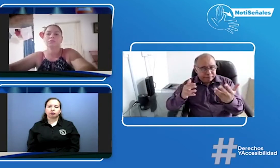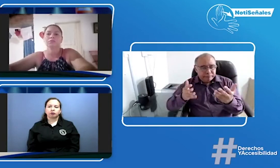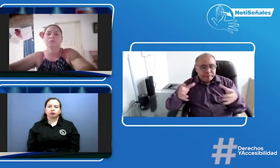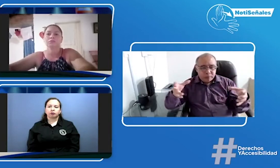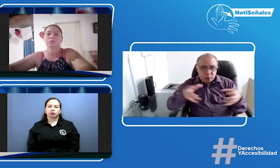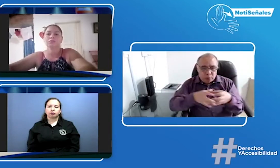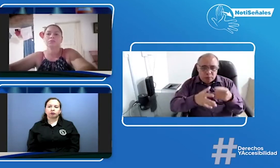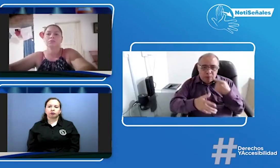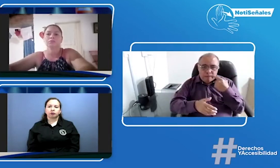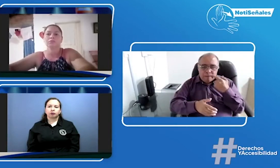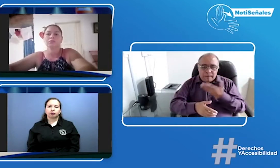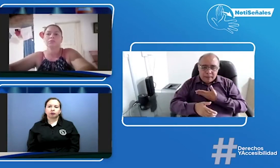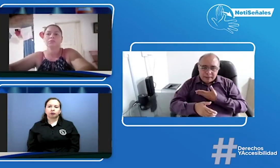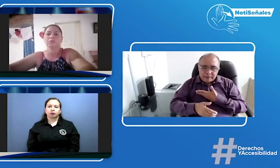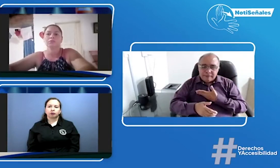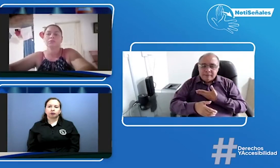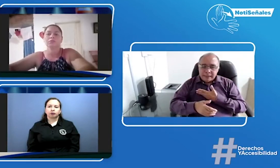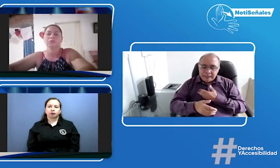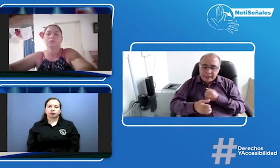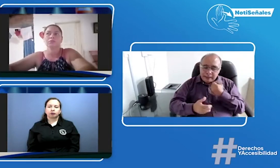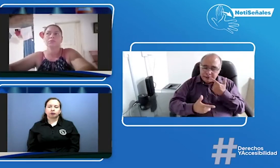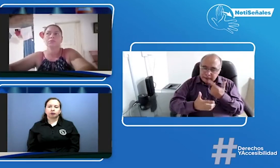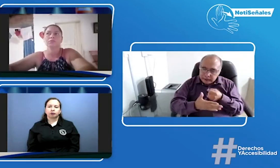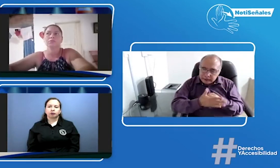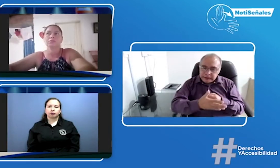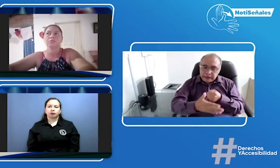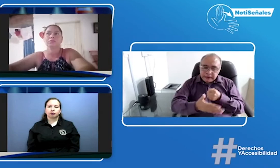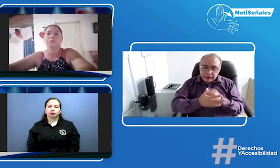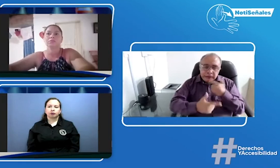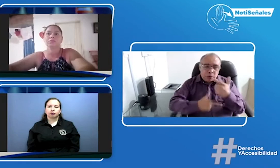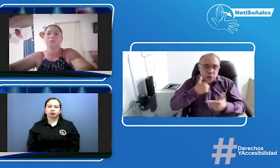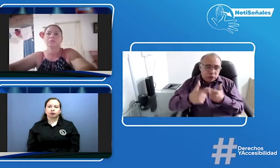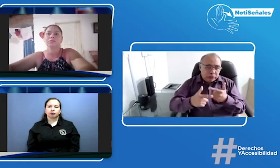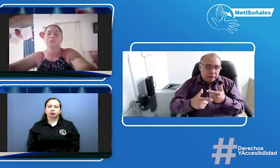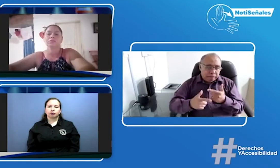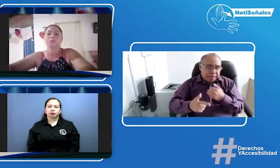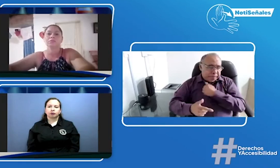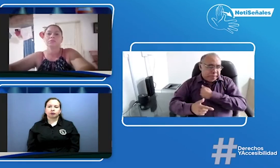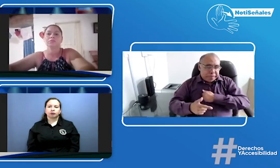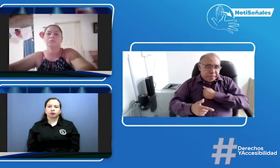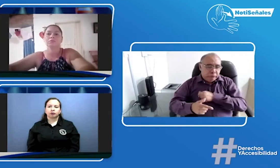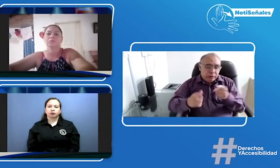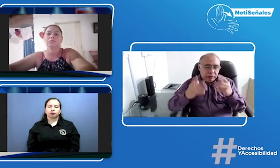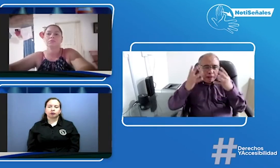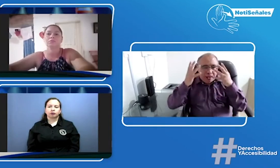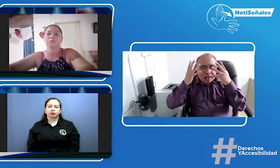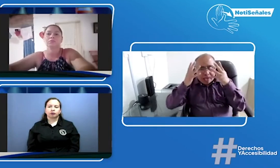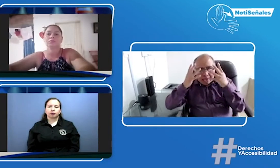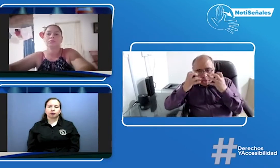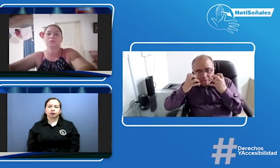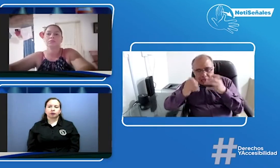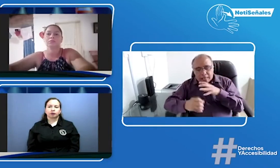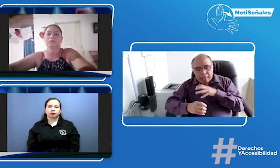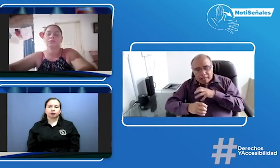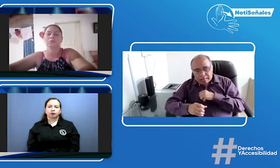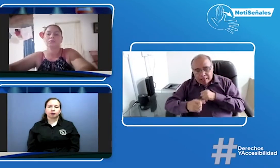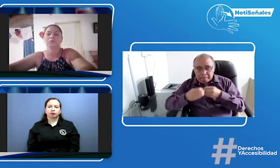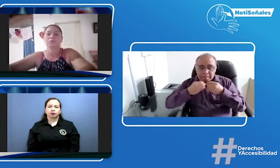y la verdad es que nosotros queremos pues felicitarla por esa lucha que usted ha tenido por esos procesos de incidencia